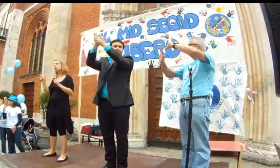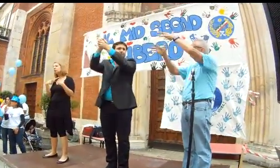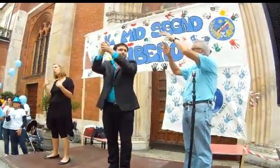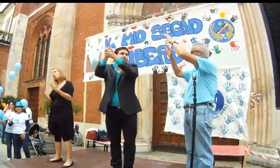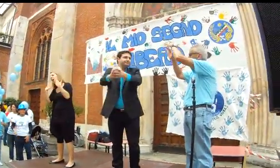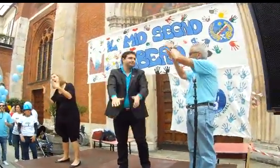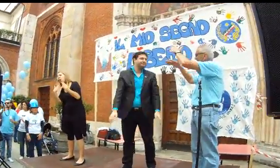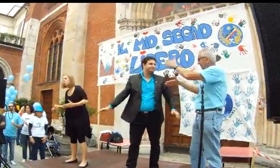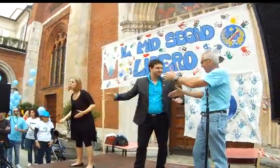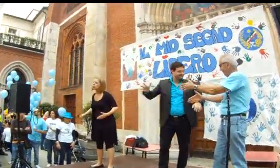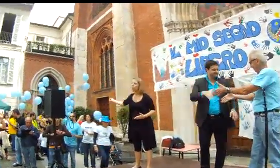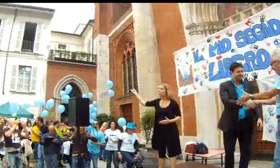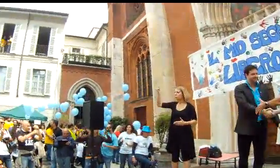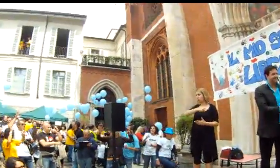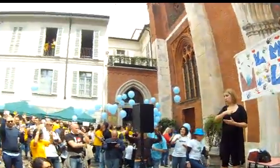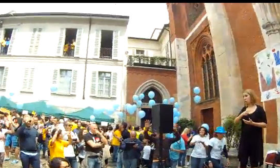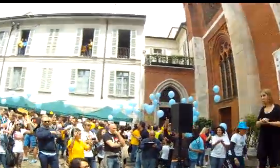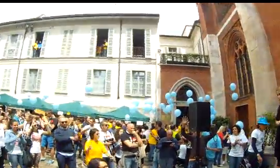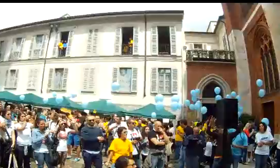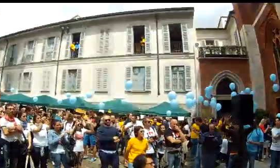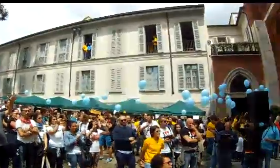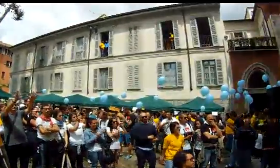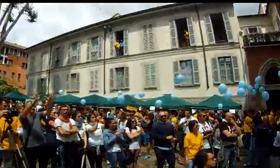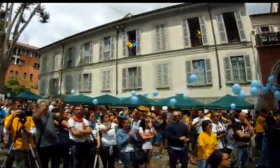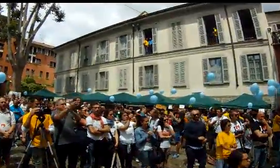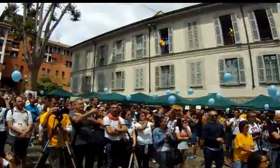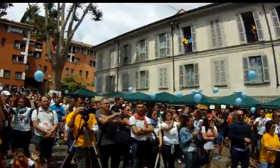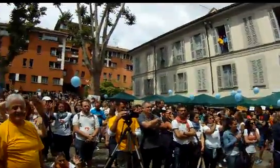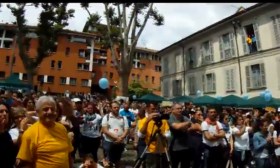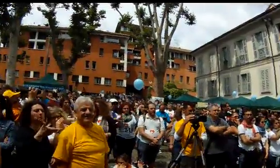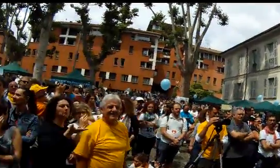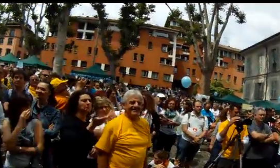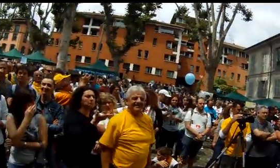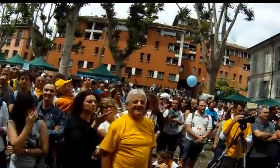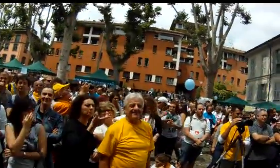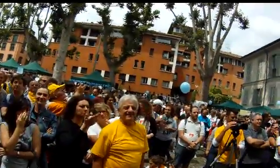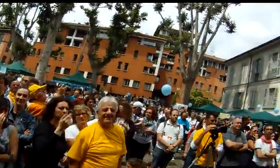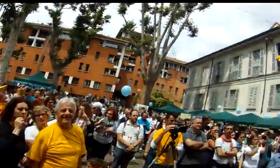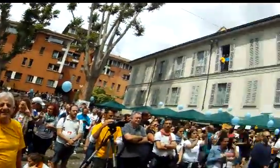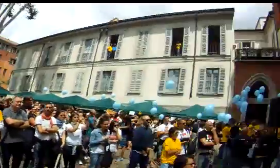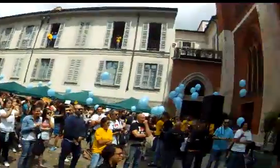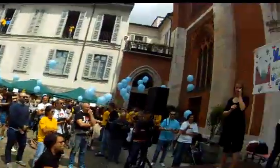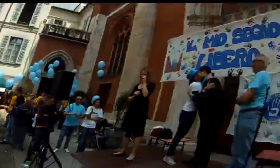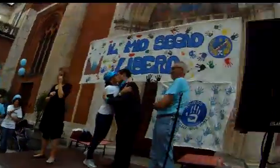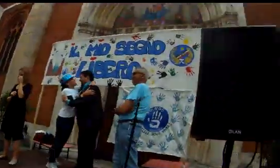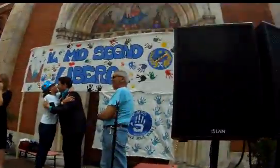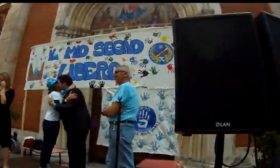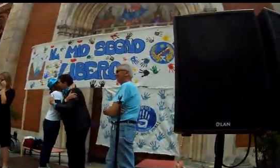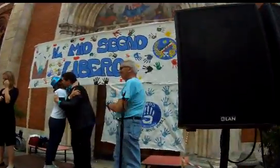mondiali Dunque auguro a tutti un benvenuto